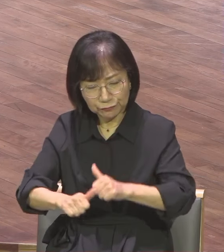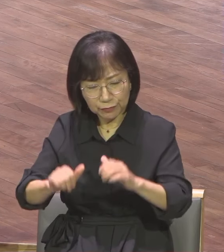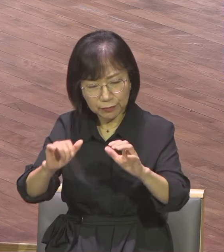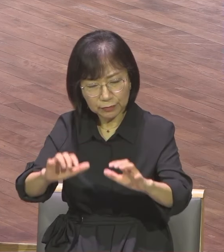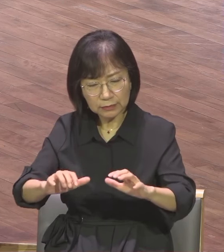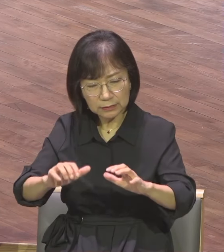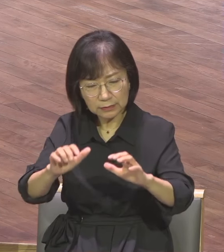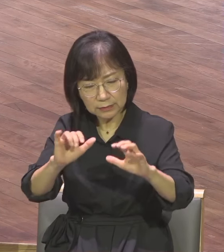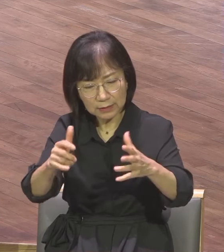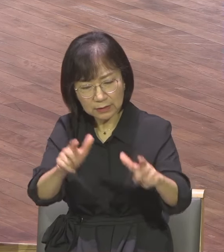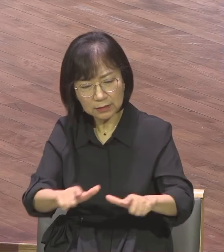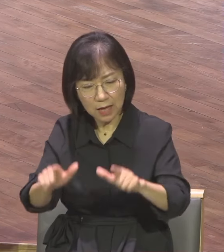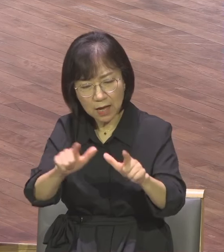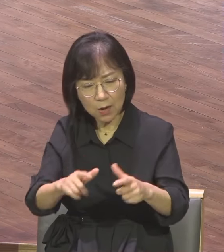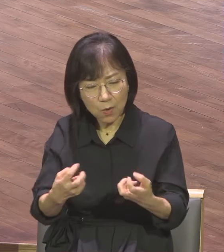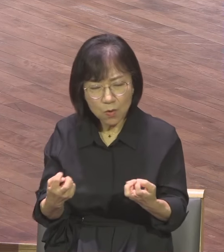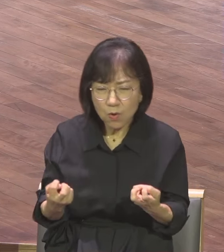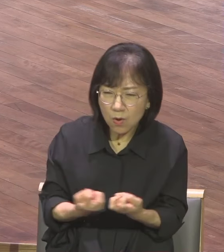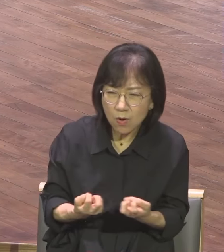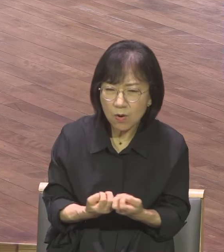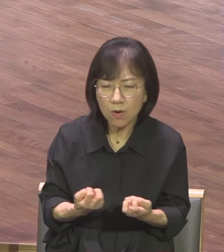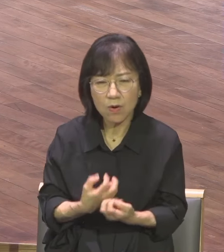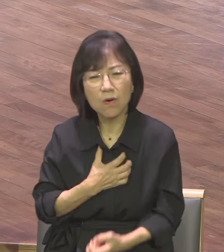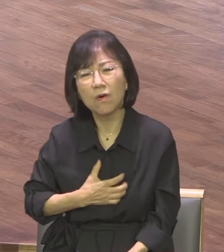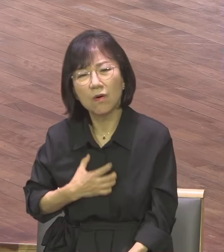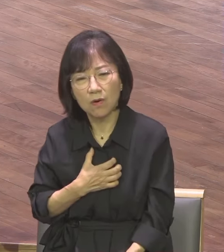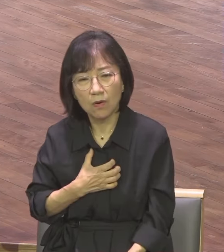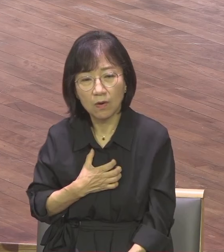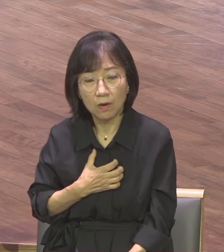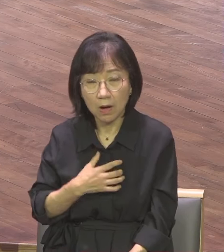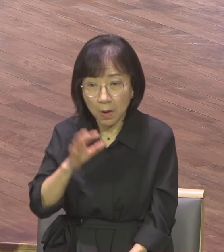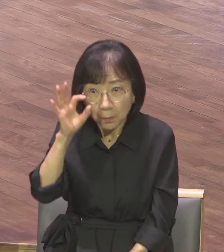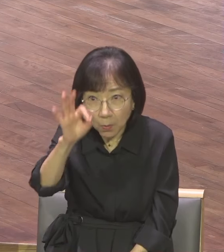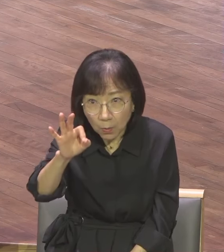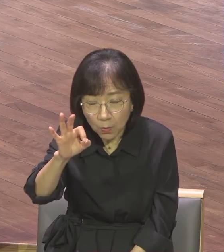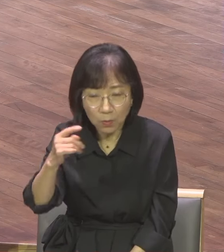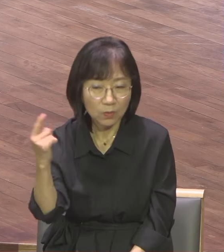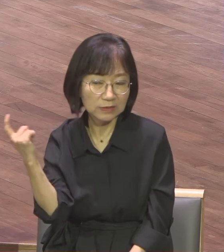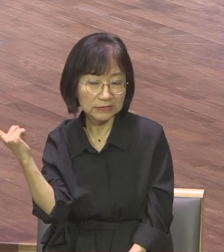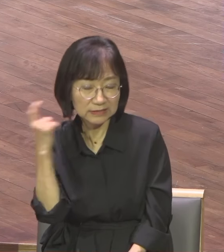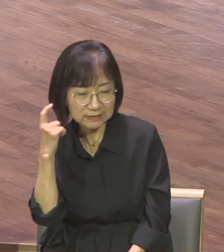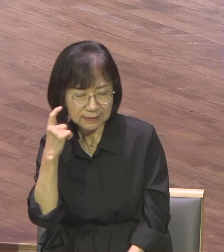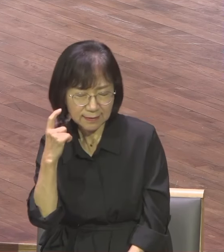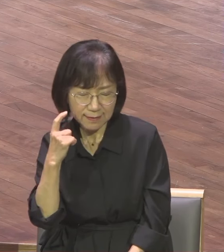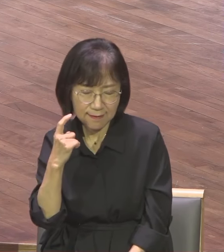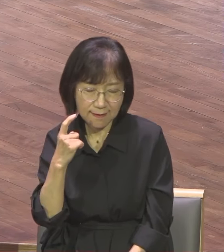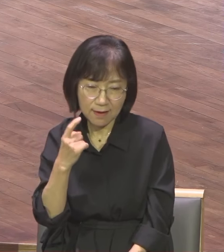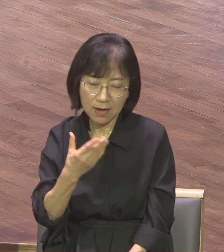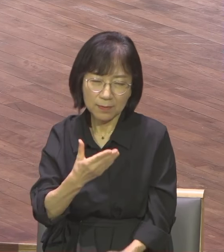어떻게 살까 보이는 것 듣는 것이 복음과 관계없는